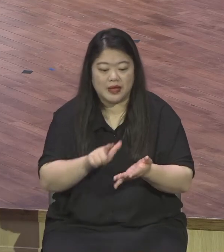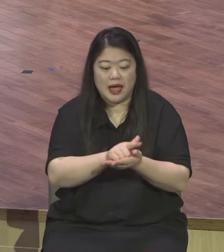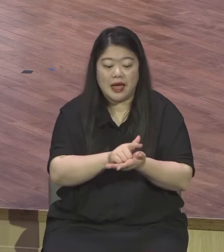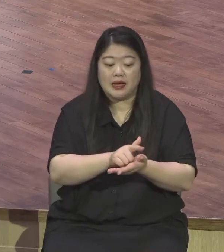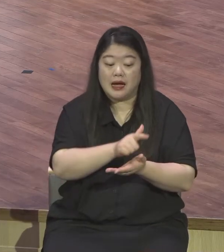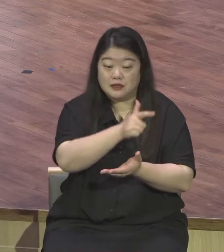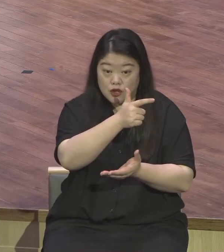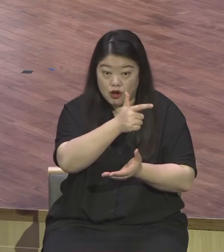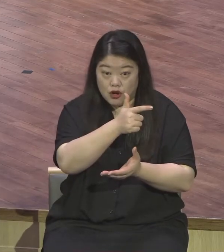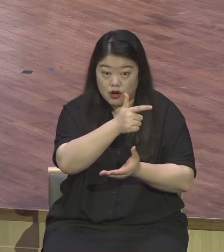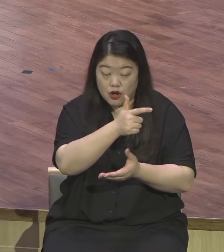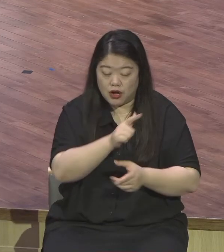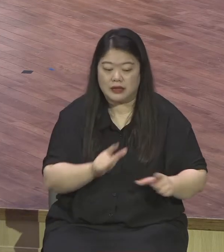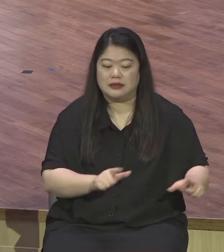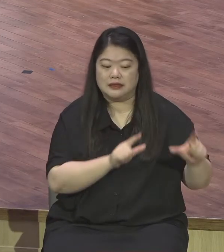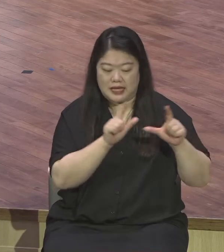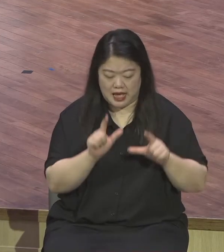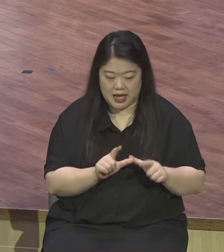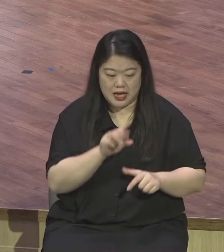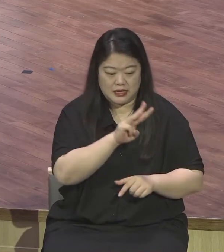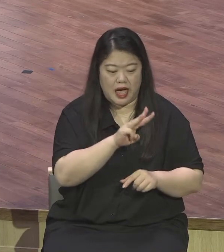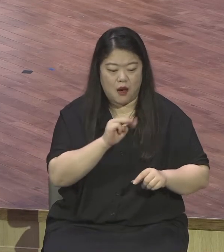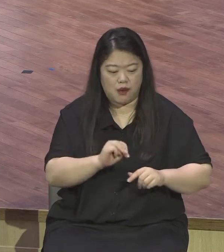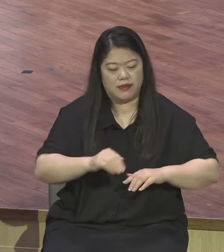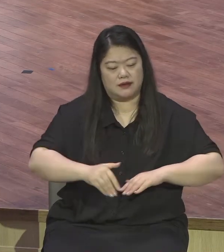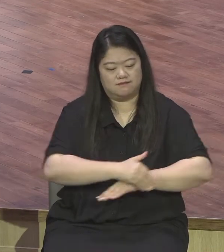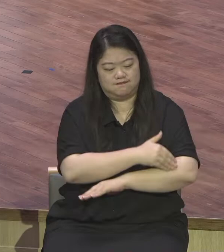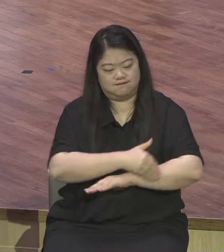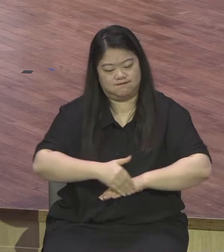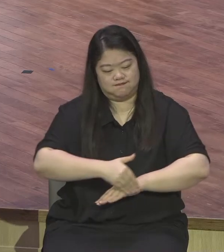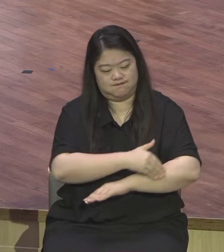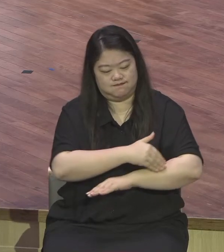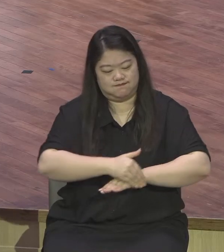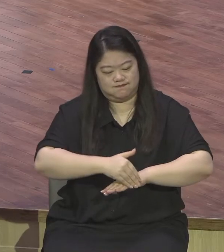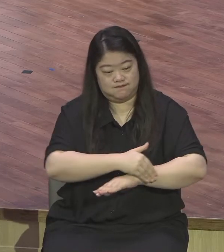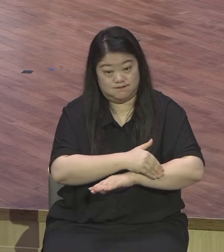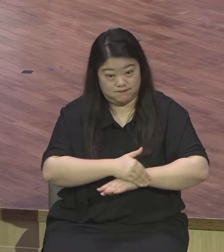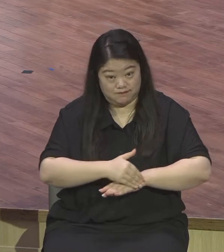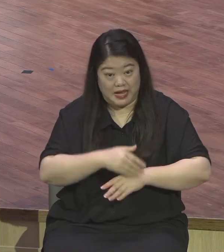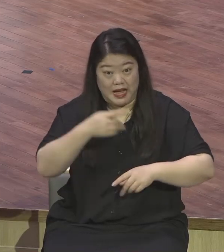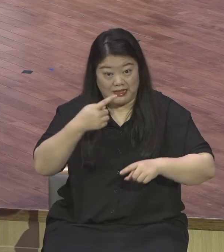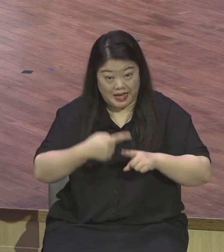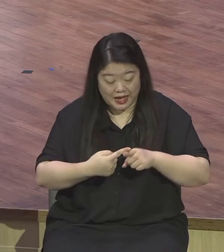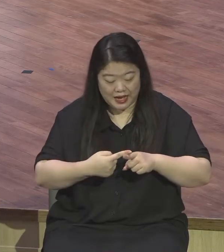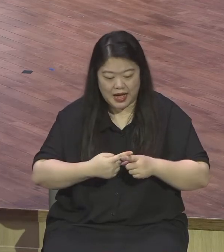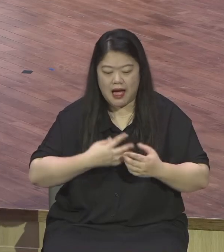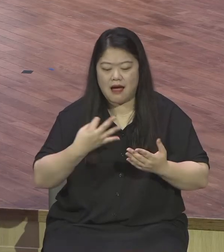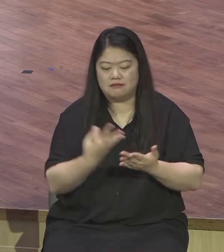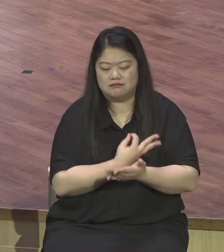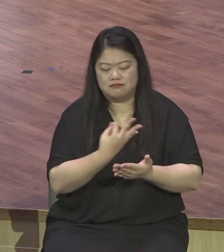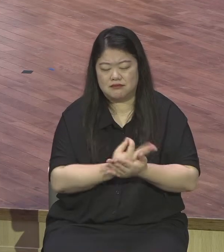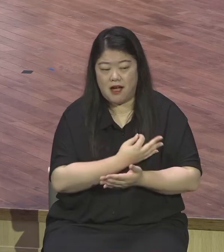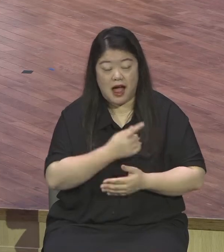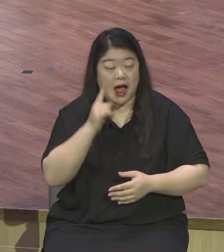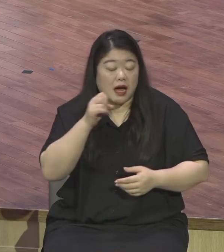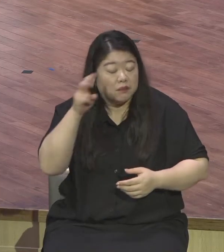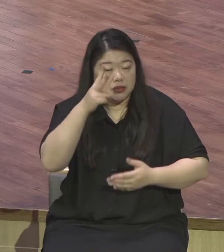없어요 아 저 사람 나는 그렇게 진단해 아 이 사람이 교회는 오래 다니는데 은혜를 못 받았구나